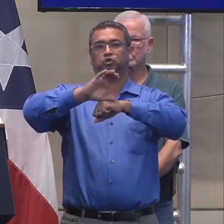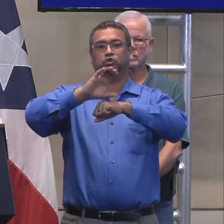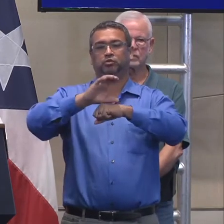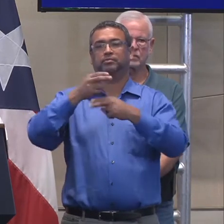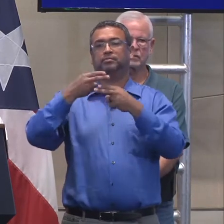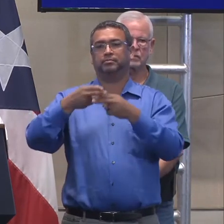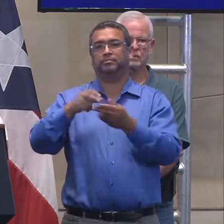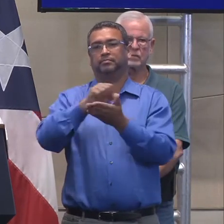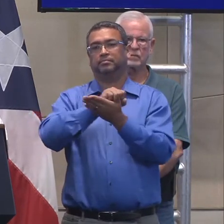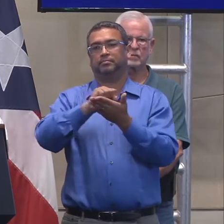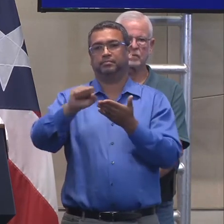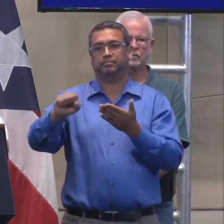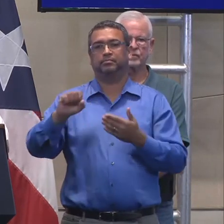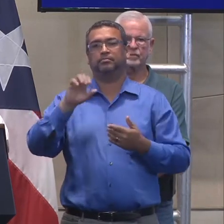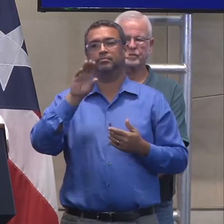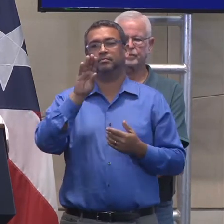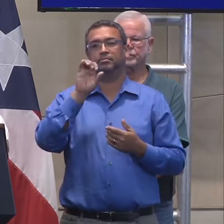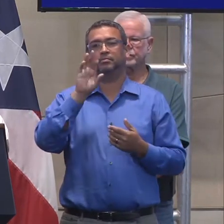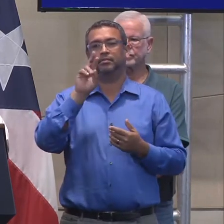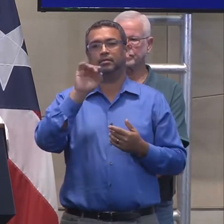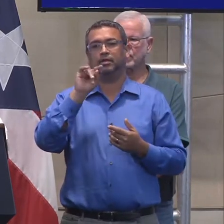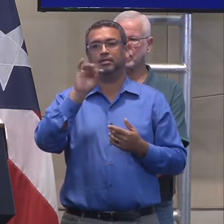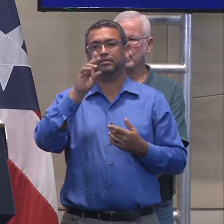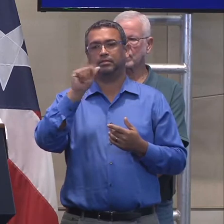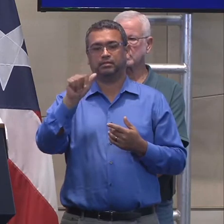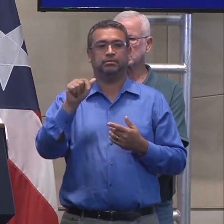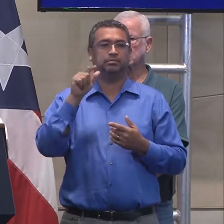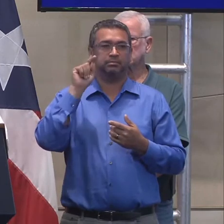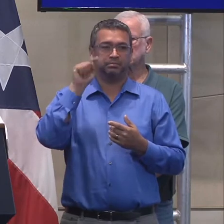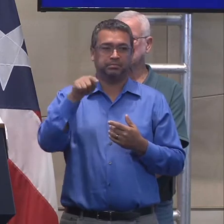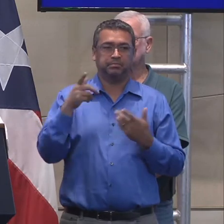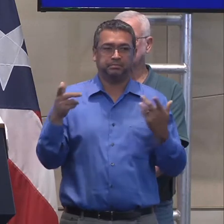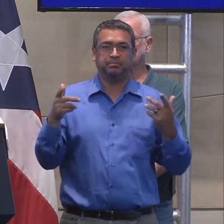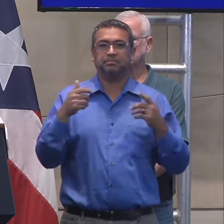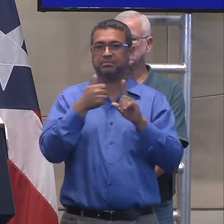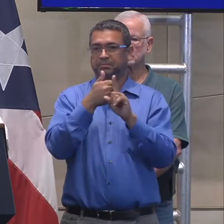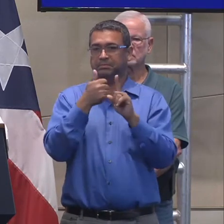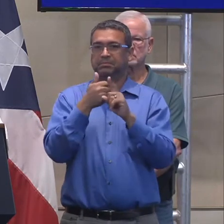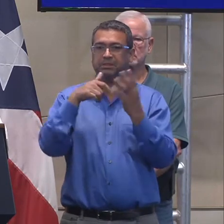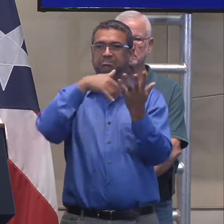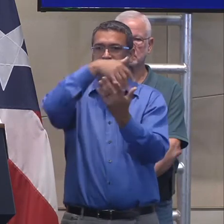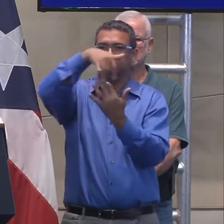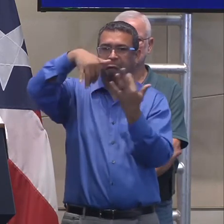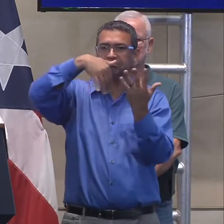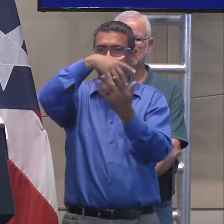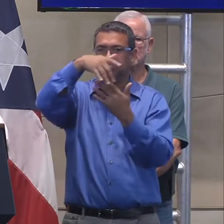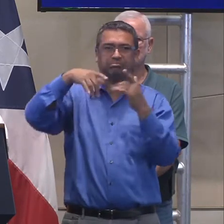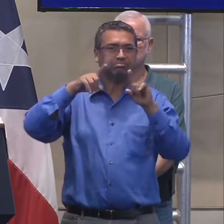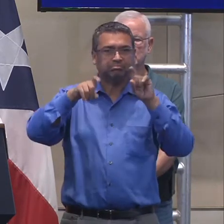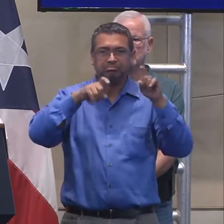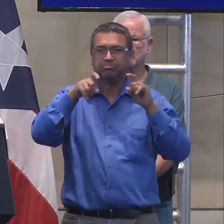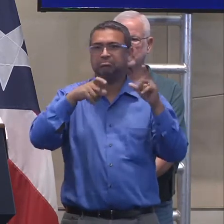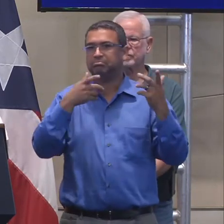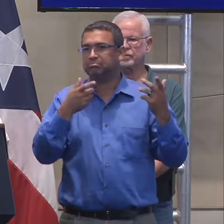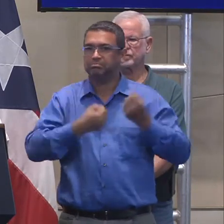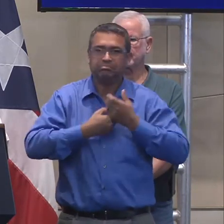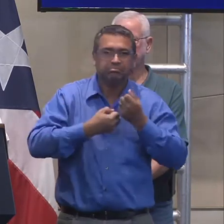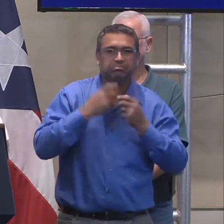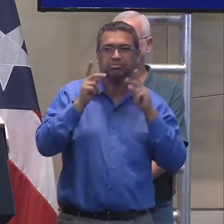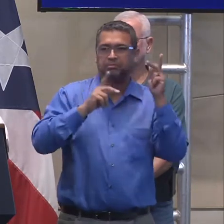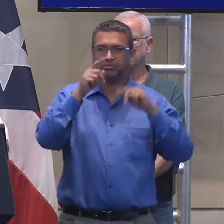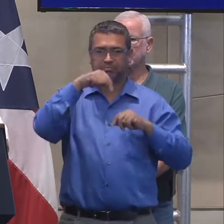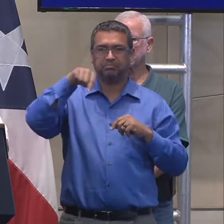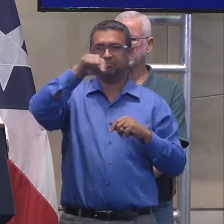donde hubo un servicio, él pudo interactuar también con ciudadanos que estaban, ¿verdad?, que iban a recibir